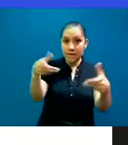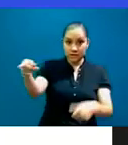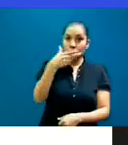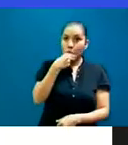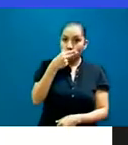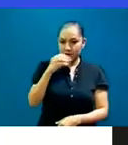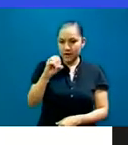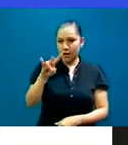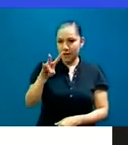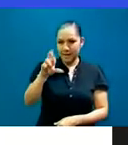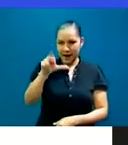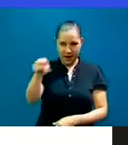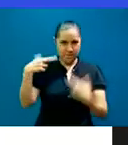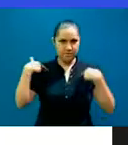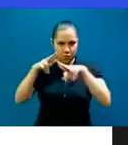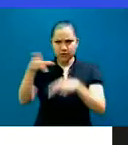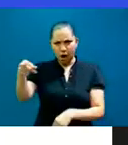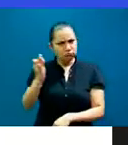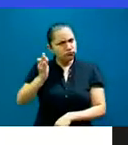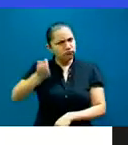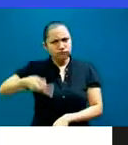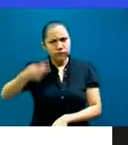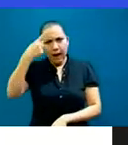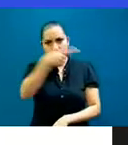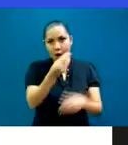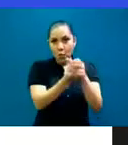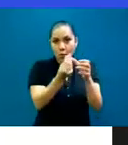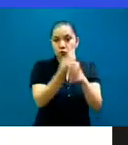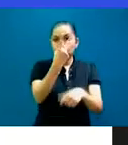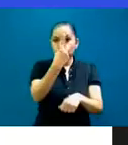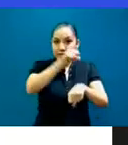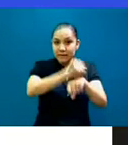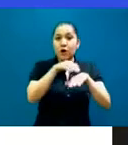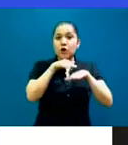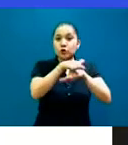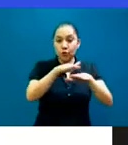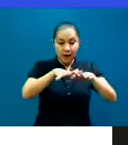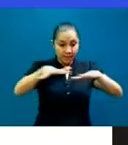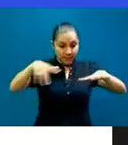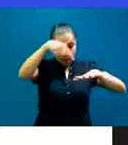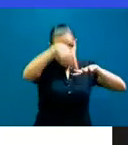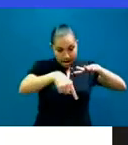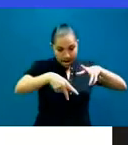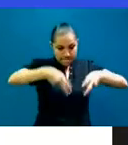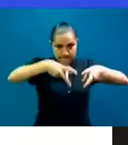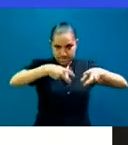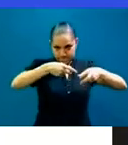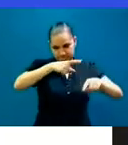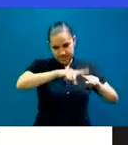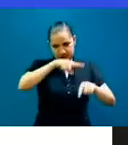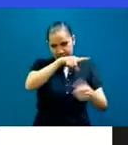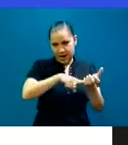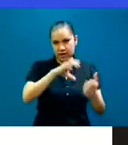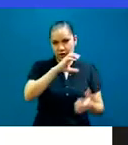aceptó la misión de ir a interpretar un curso de dos semanas de bombeo neumático en Ciudad del Carmen conmigo. Y a partir de ahí